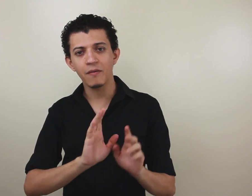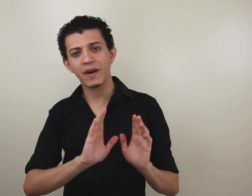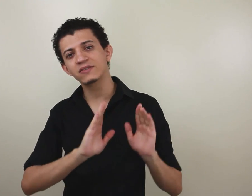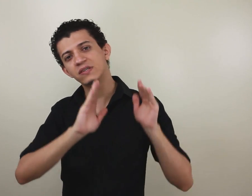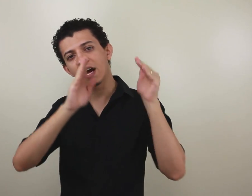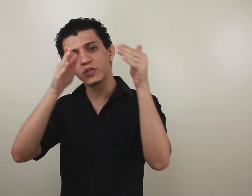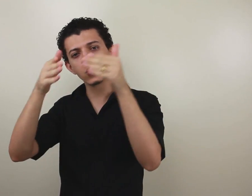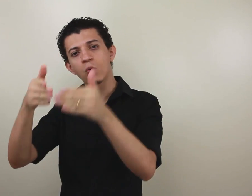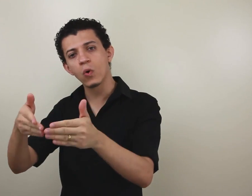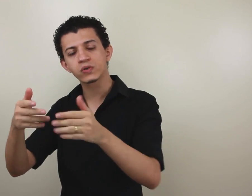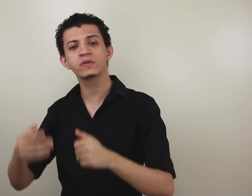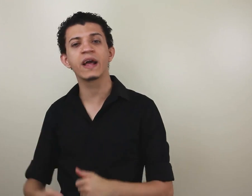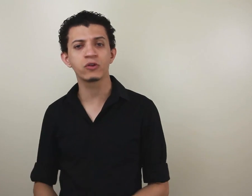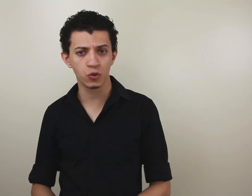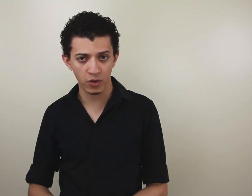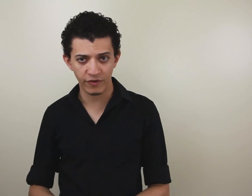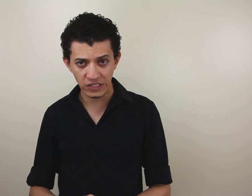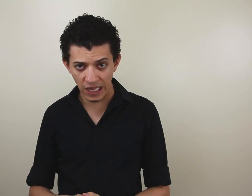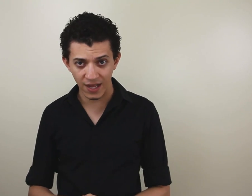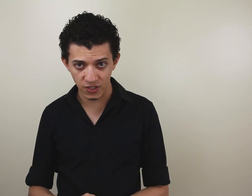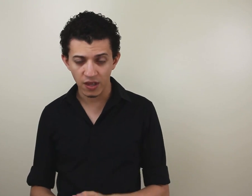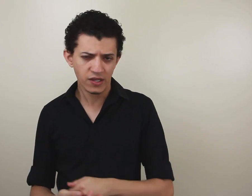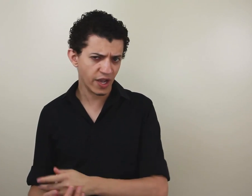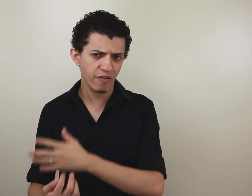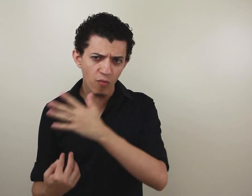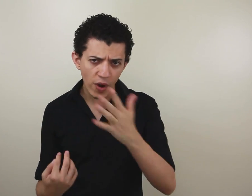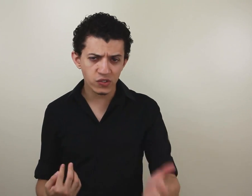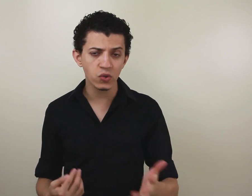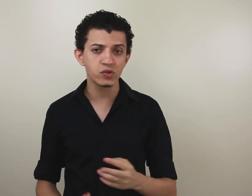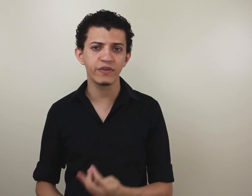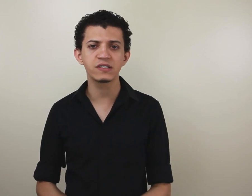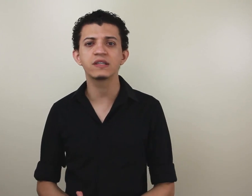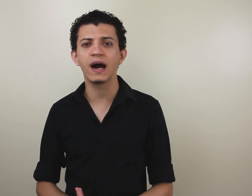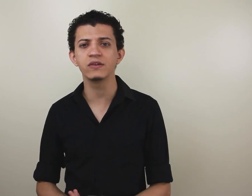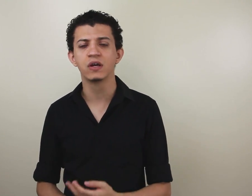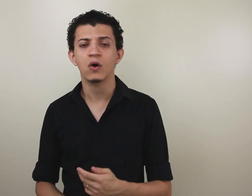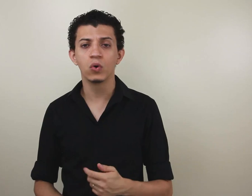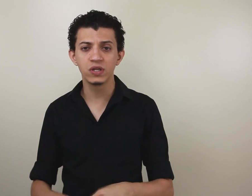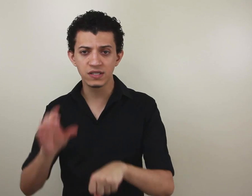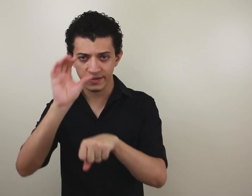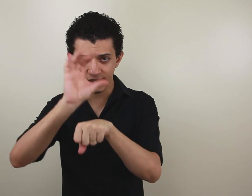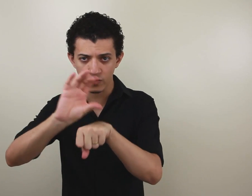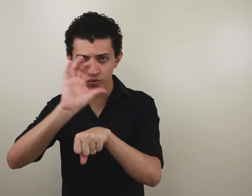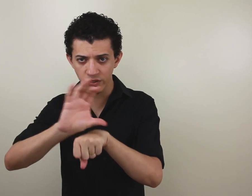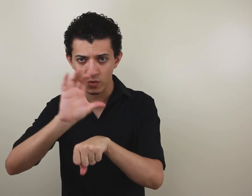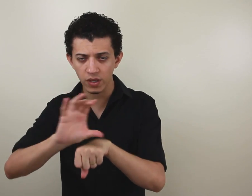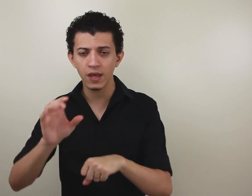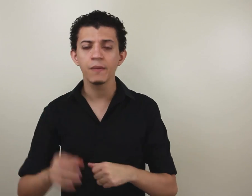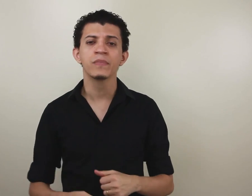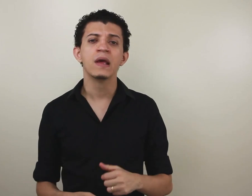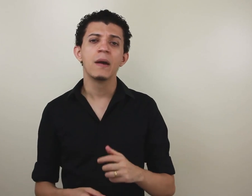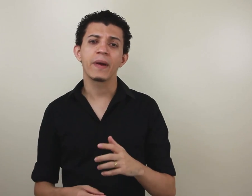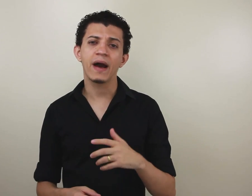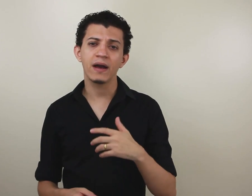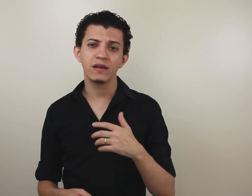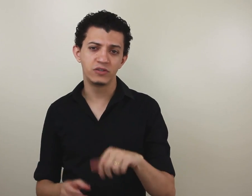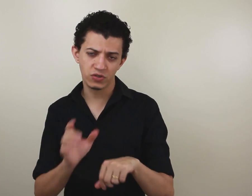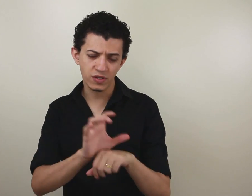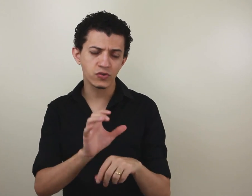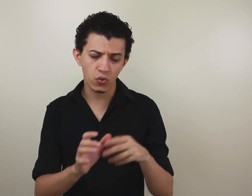para dizer de um curso dentro de uma universidade. Já vi muitos cursos universitários utilizando essa construção aqui de sinal de